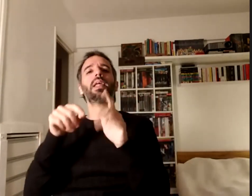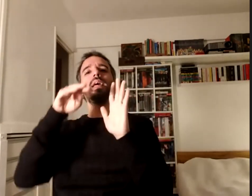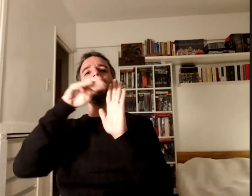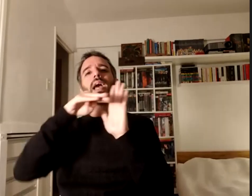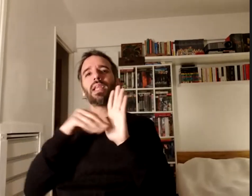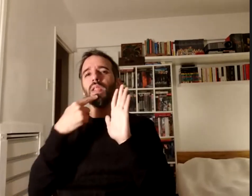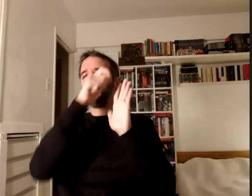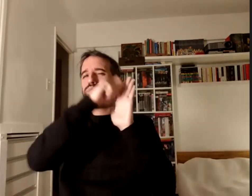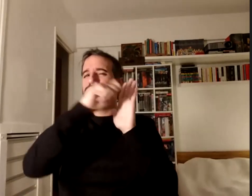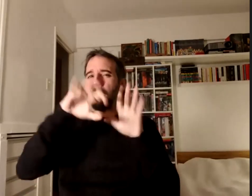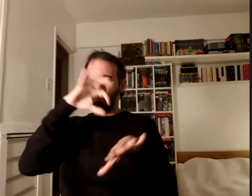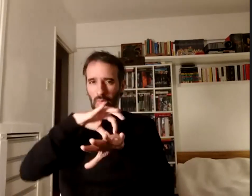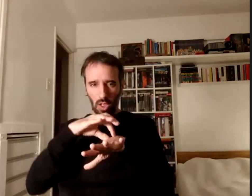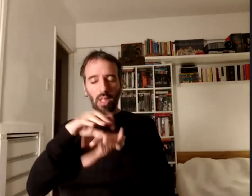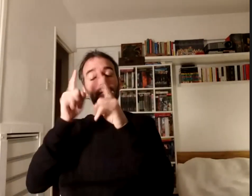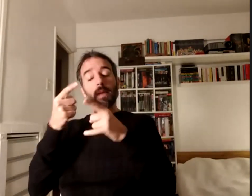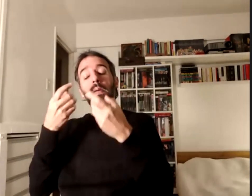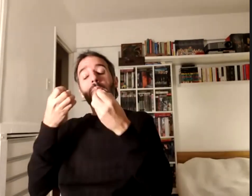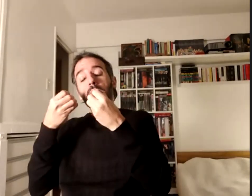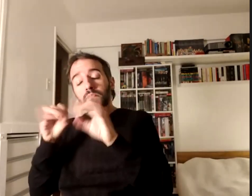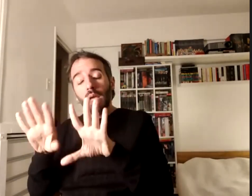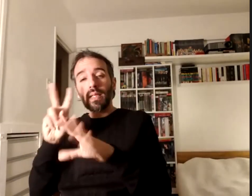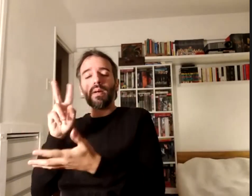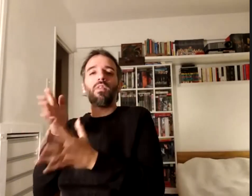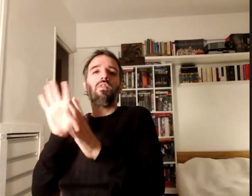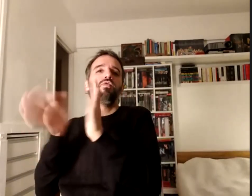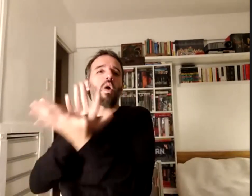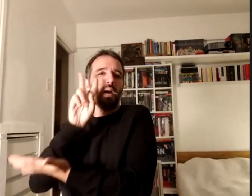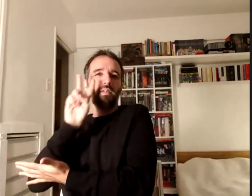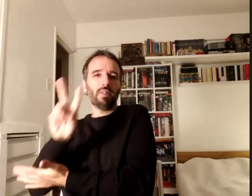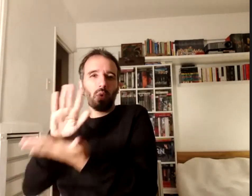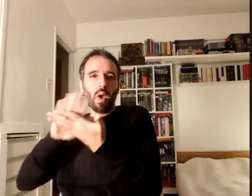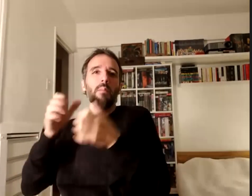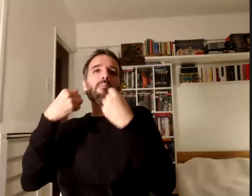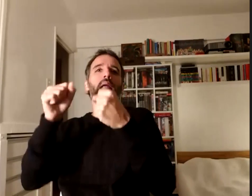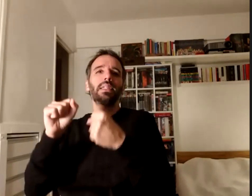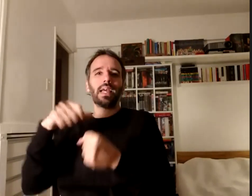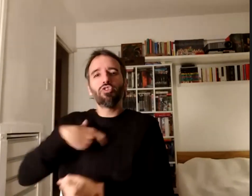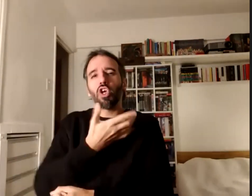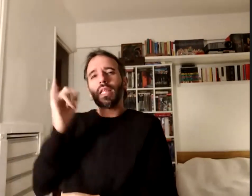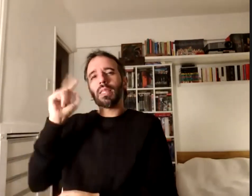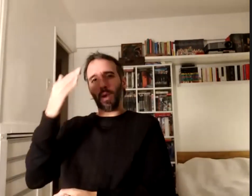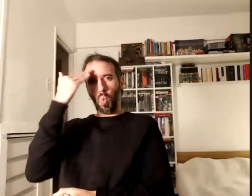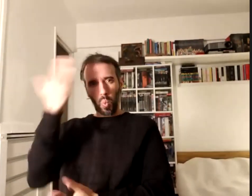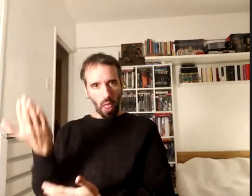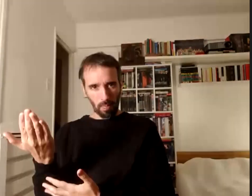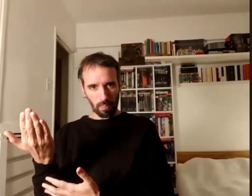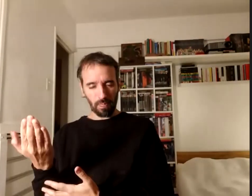haciendo entrever las prácticas sociales y culturales las interacciones las formas